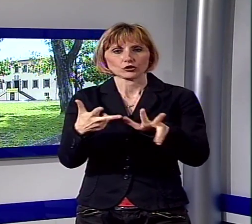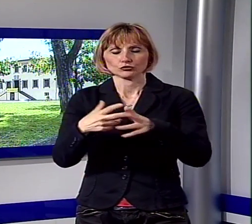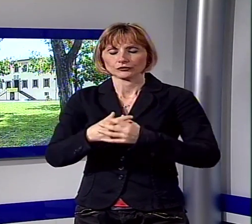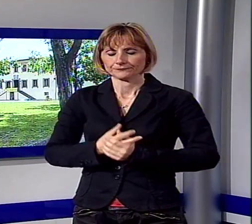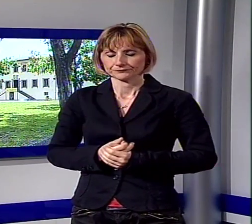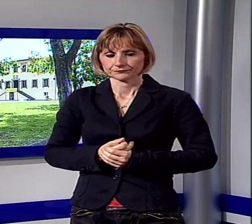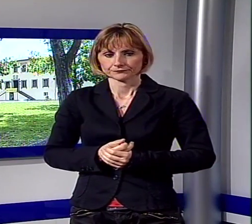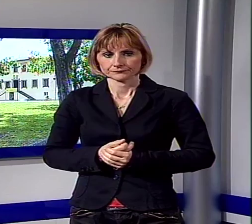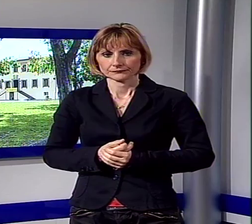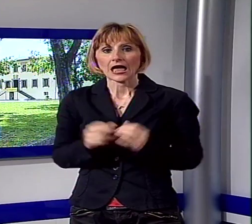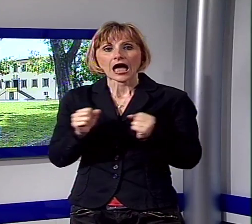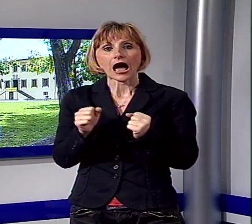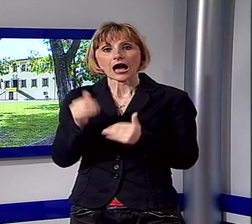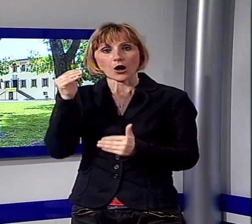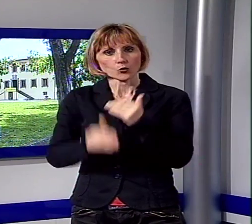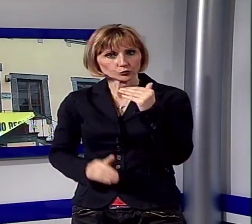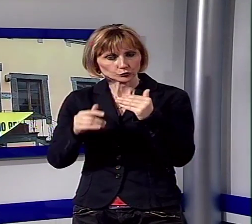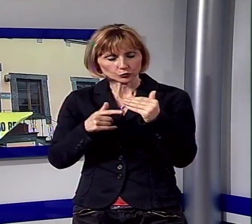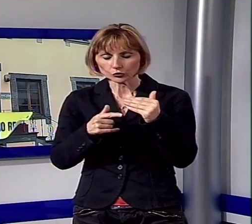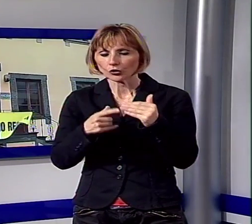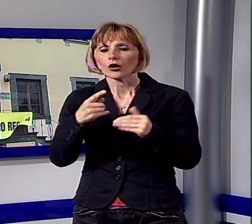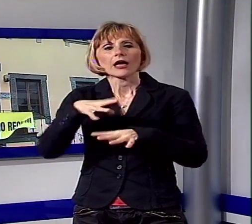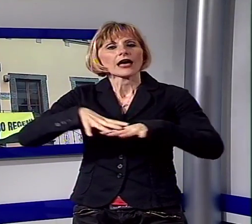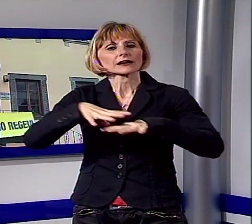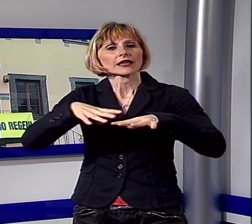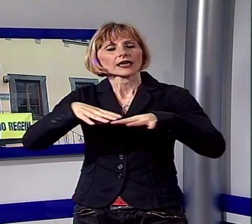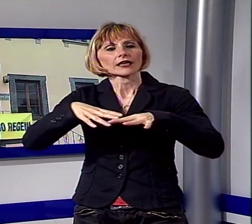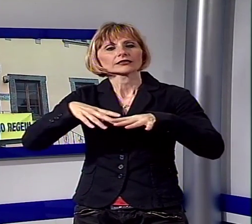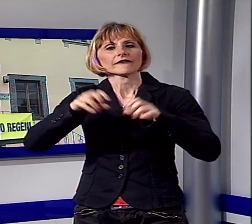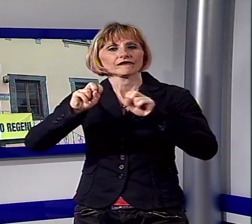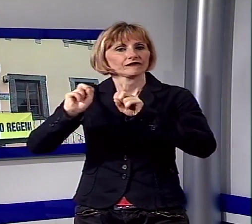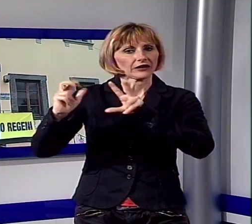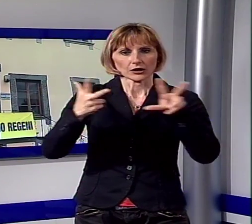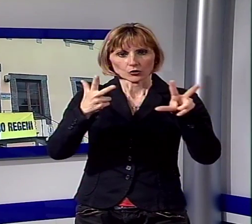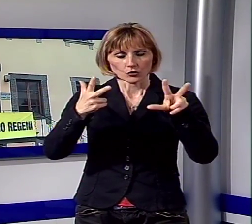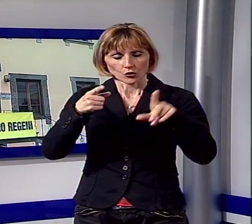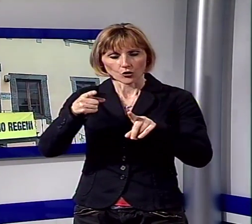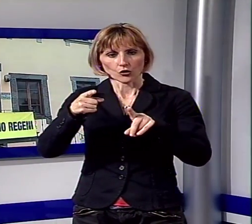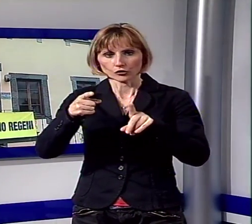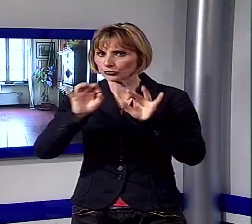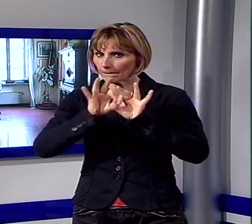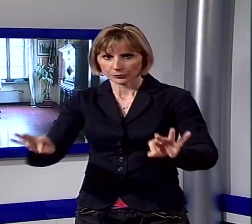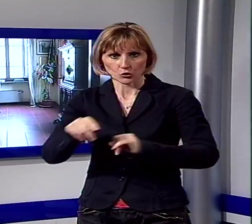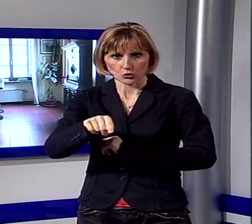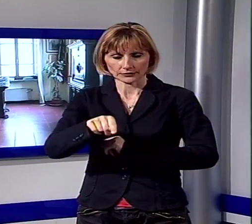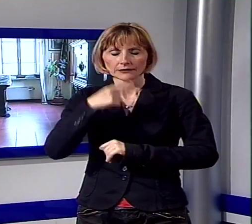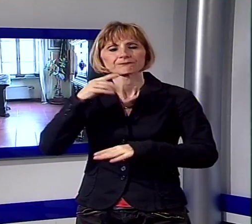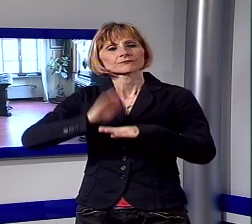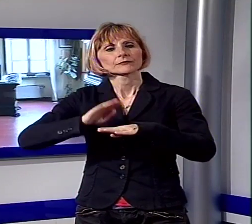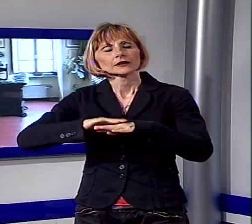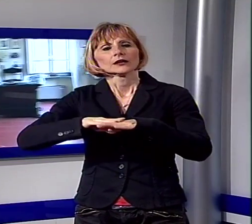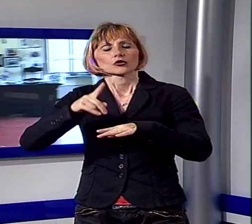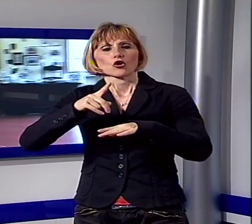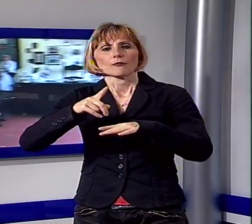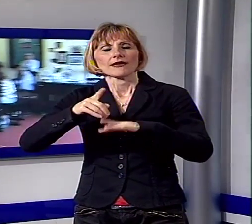Entro la fine dell'autunno sarà realizzata la rete in fibra ottica a banda ultralarga che consentirà la navigazione